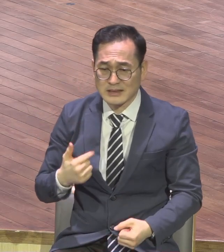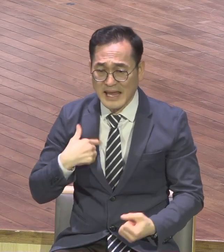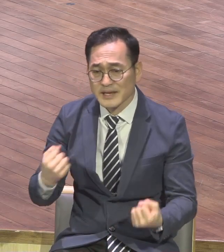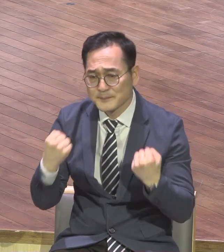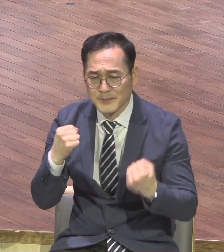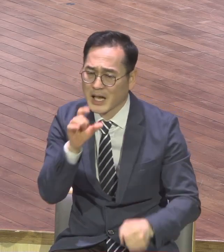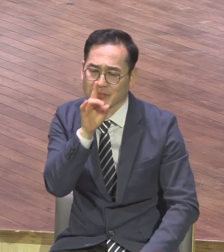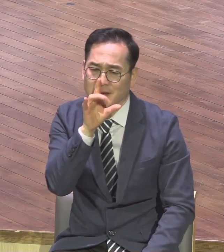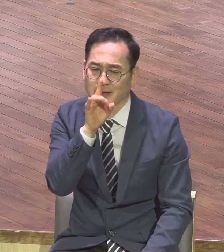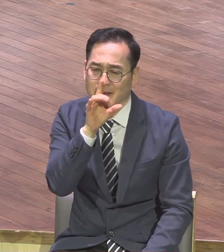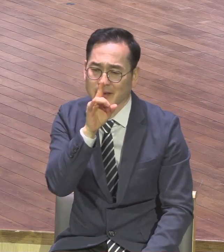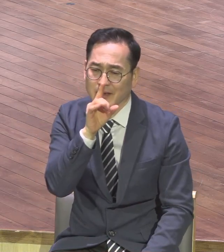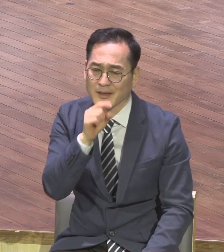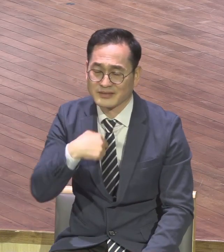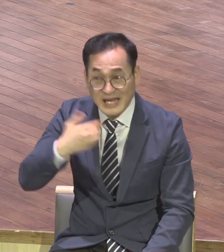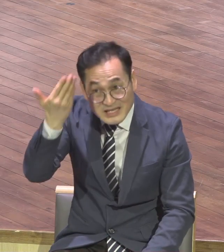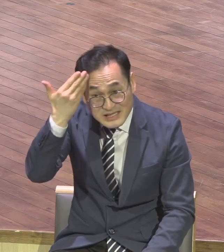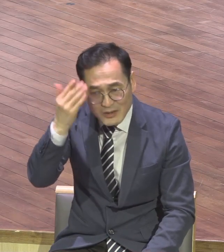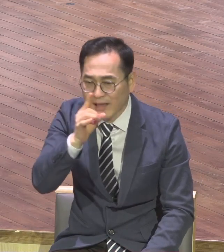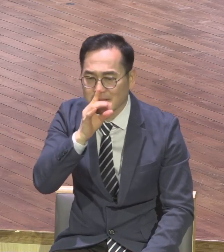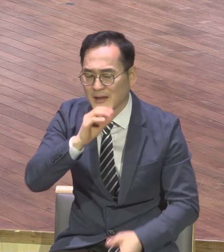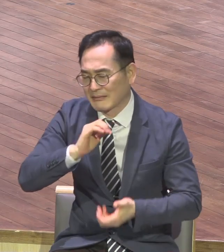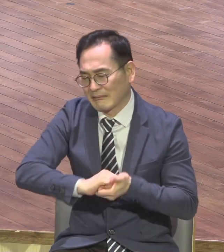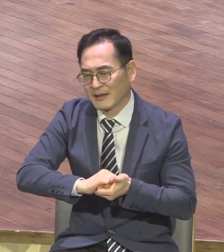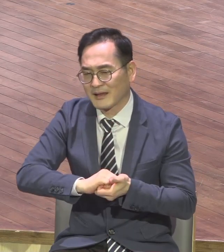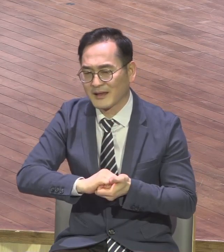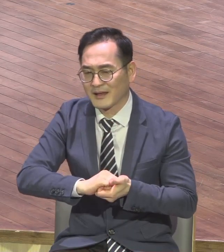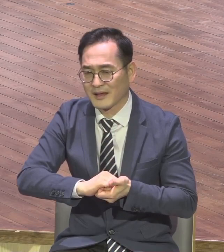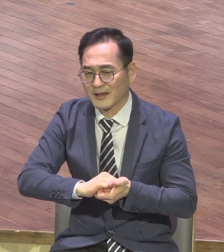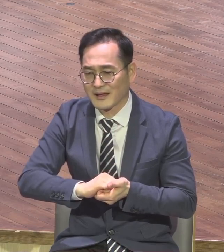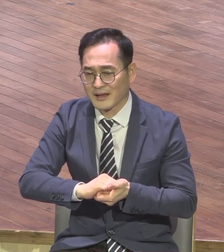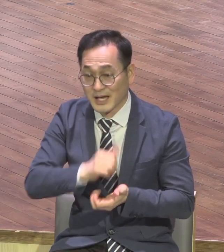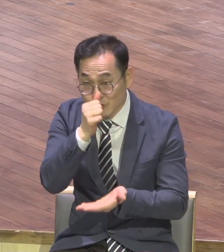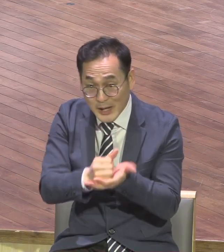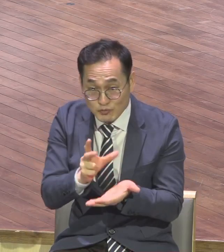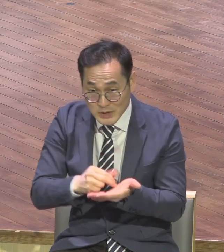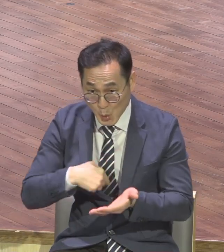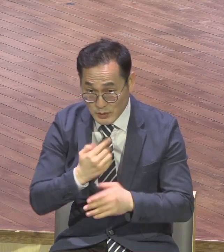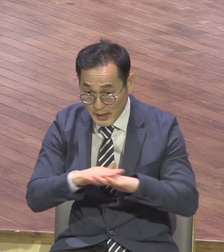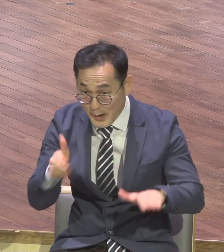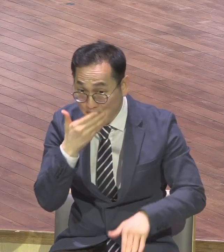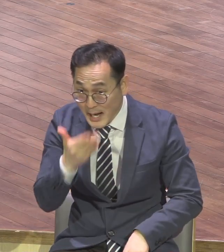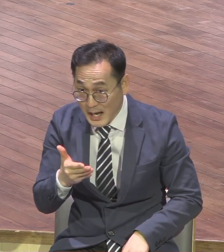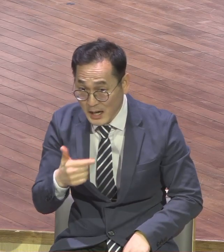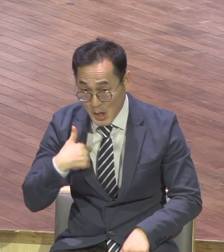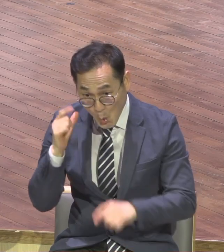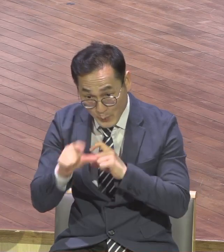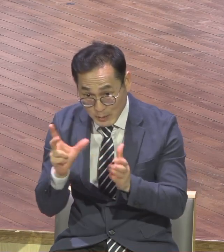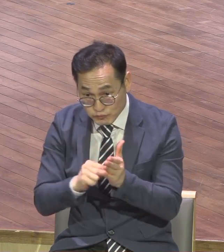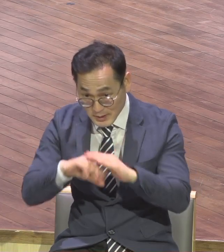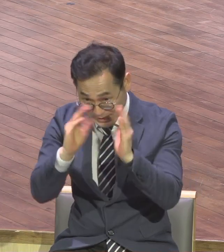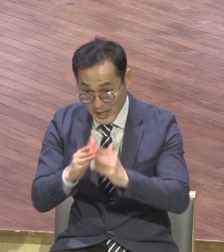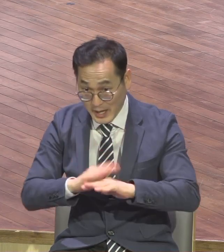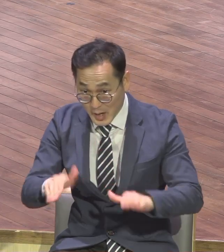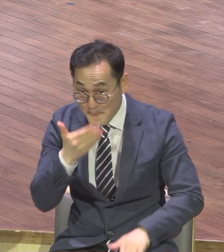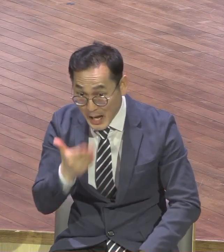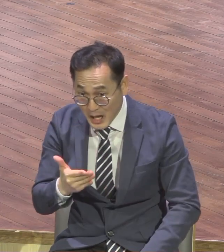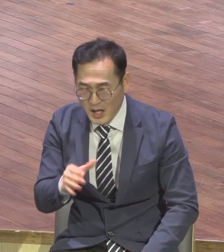문제가 있기 때문에 저 문제를 내가 해결할 수 있습니까 내가 지금까지 고민하고 있는 문제 내가 해결할 수 있습니까 못하잖아요 그러니까